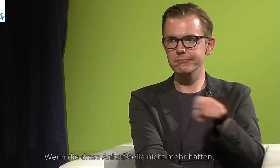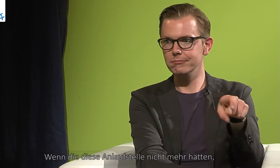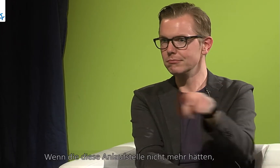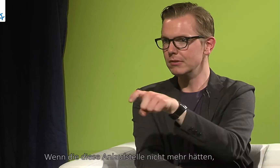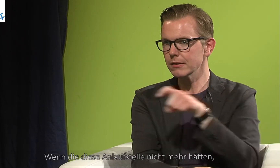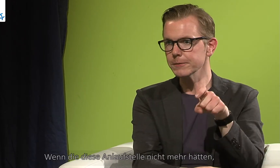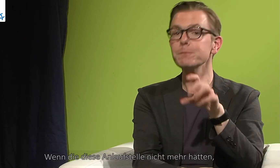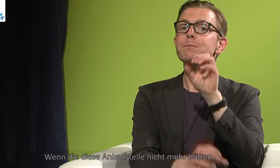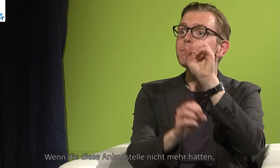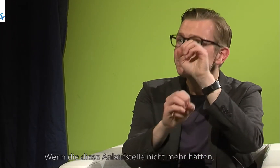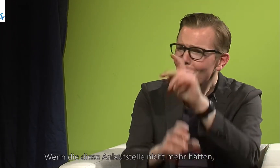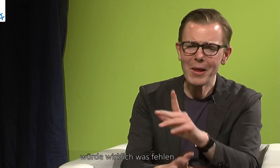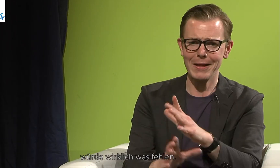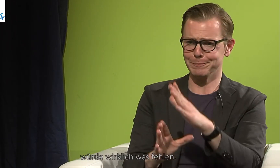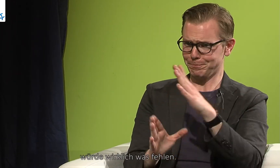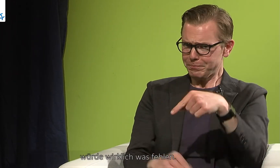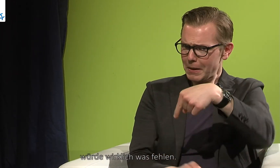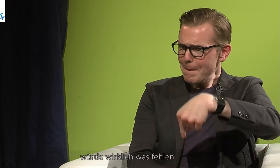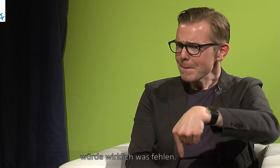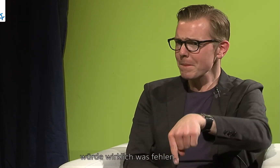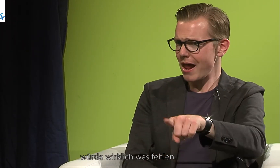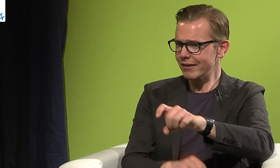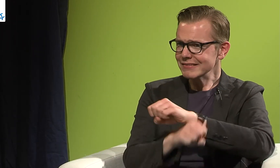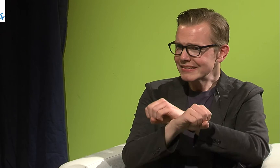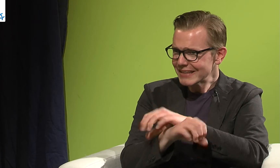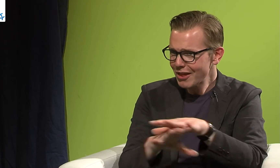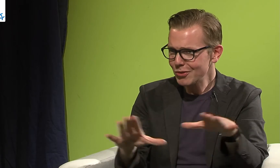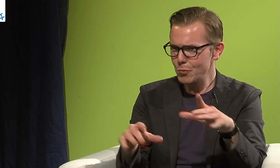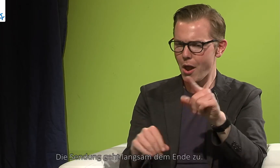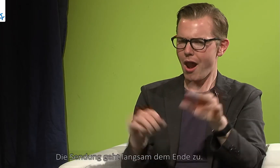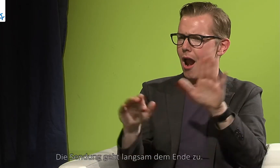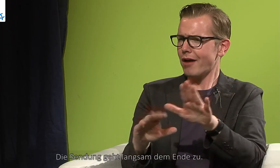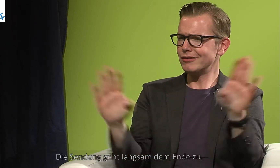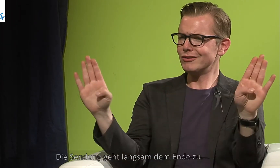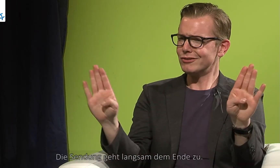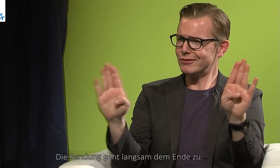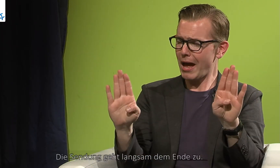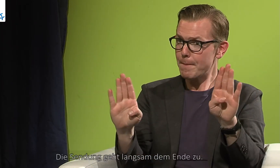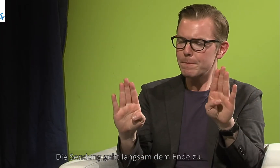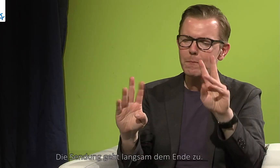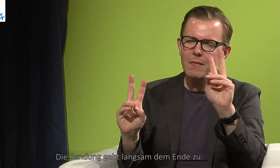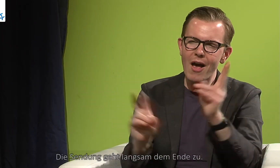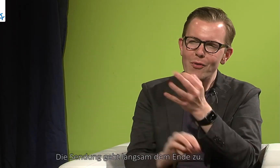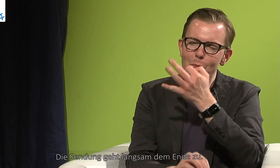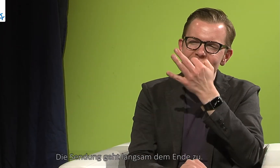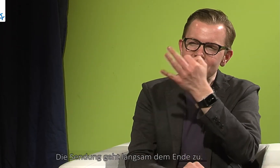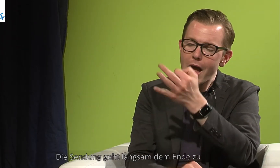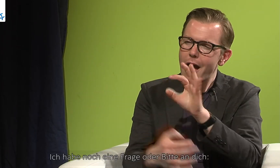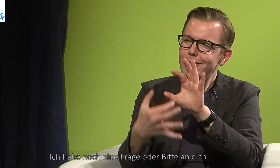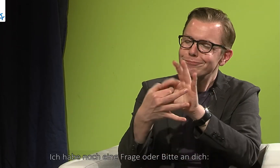diese Anlaufstelle nicht mehr hätten, würde wirklich was fehlen. Gut, die Sendung geht langsam dem Ende zu. Ich